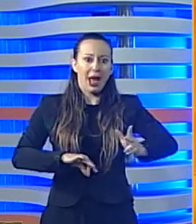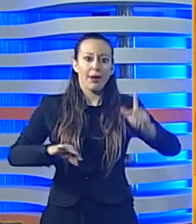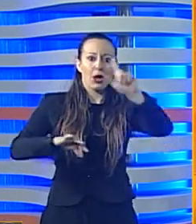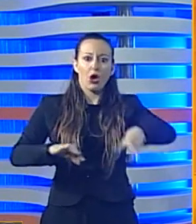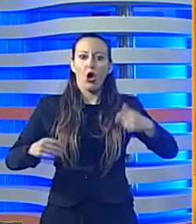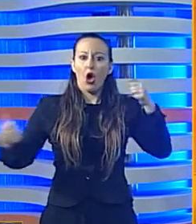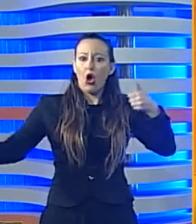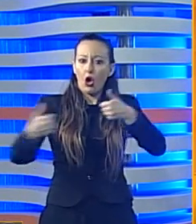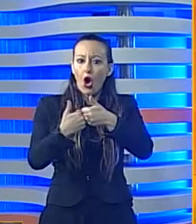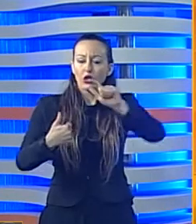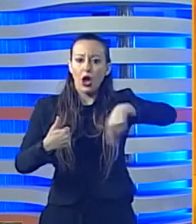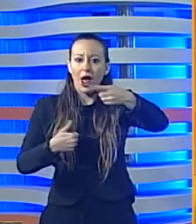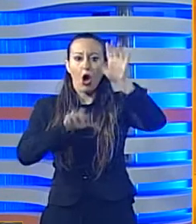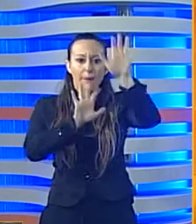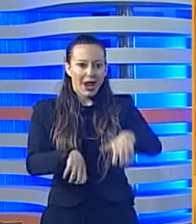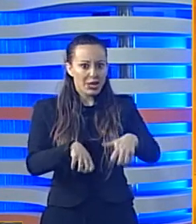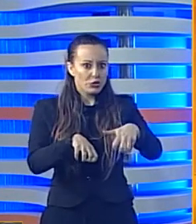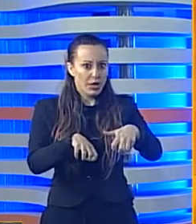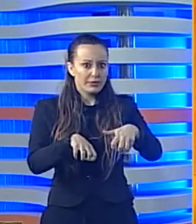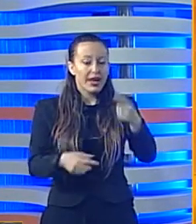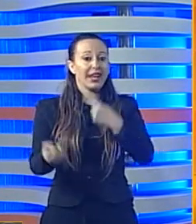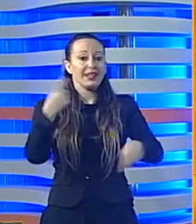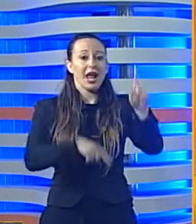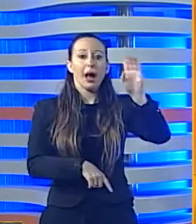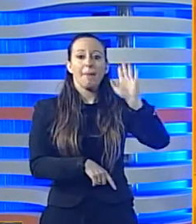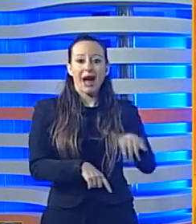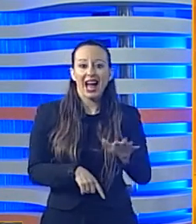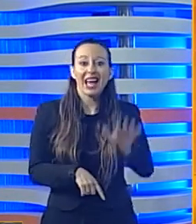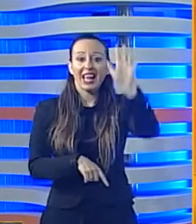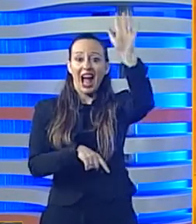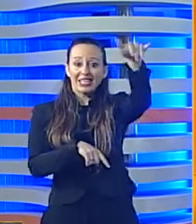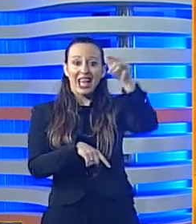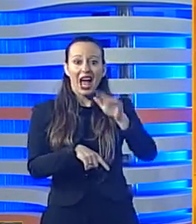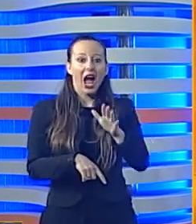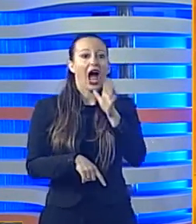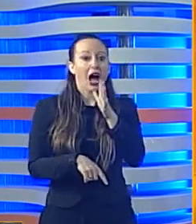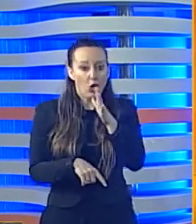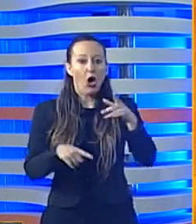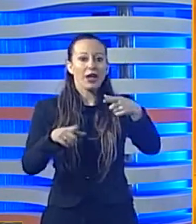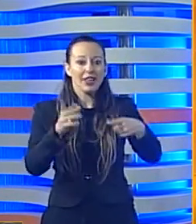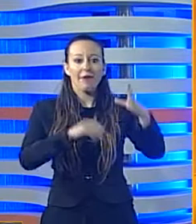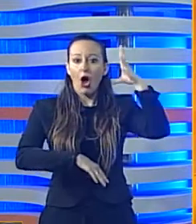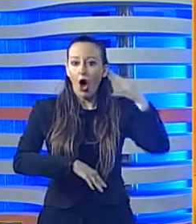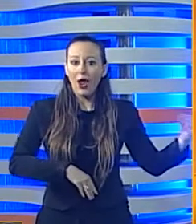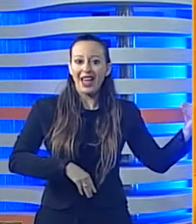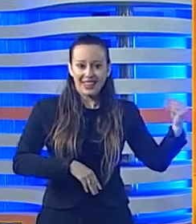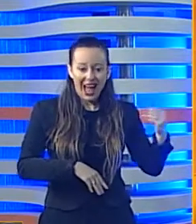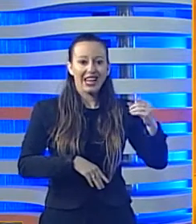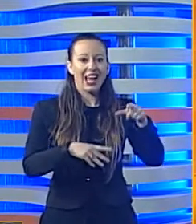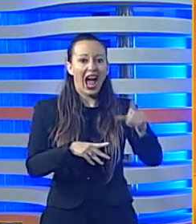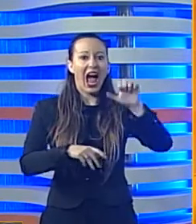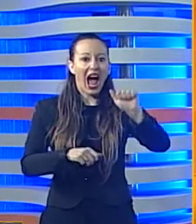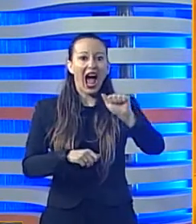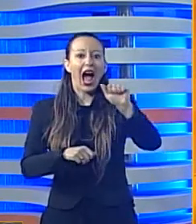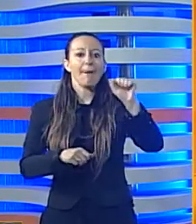prepara il match interno contro il Brescia. Basket ancora una sconfitta per l